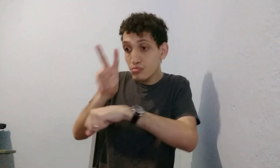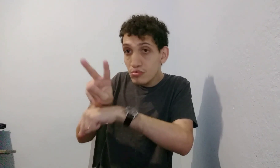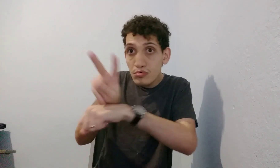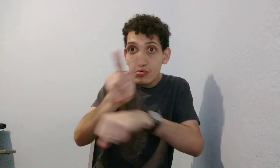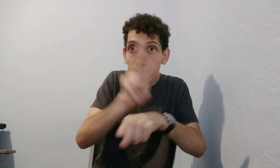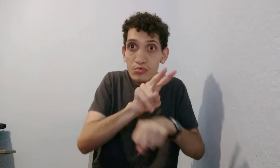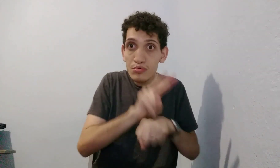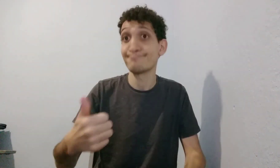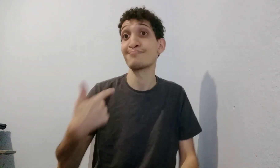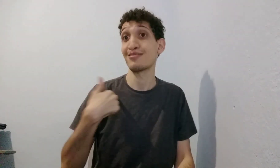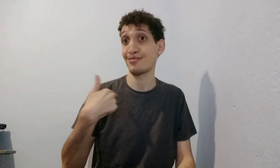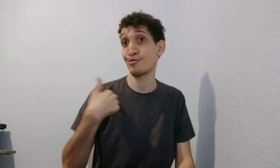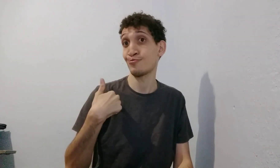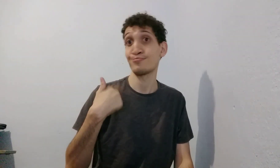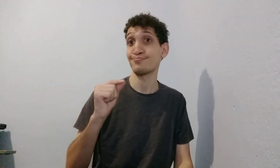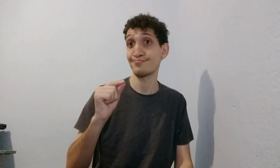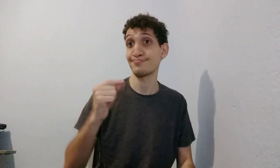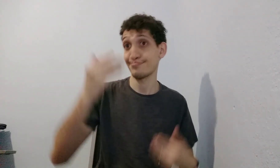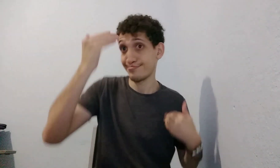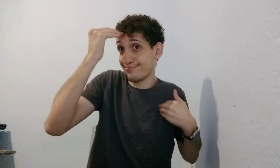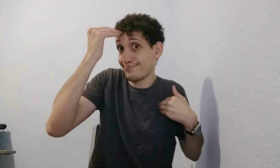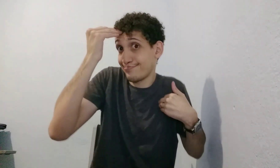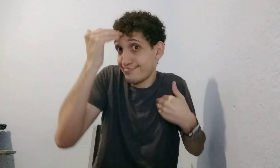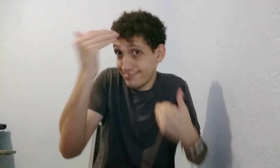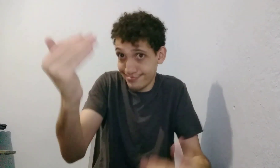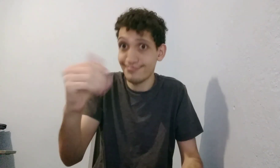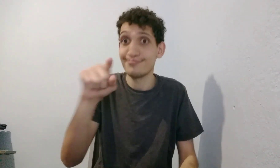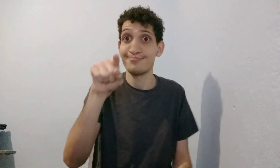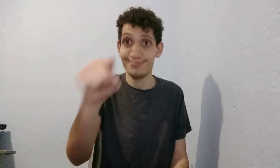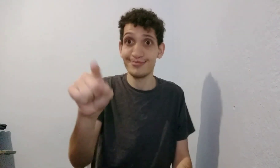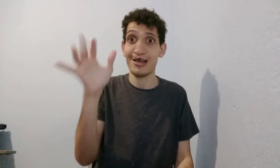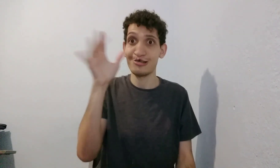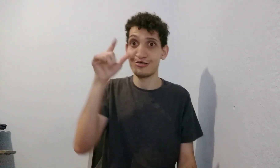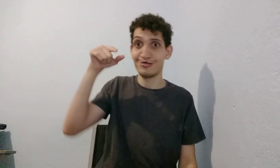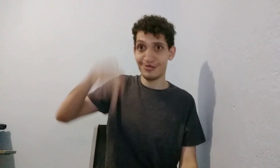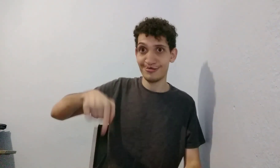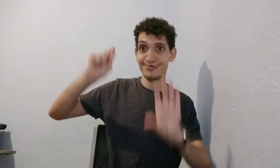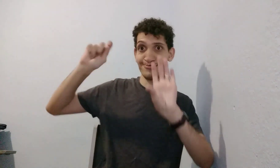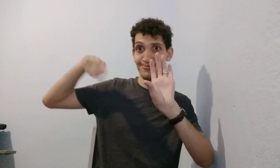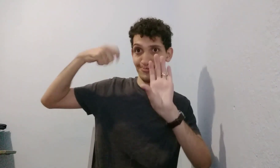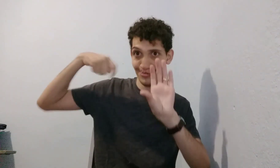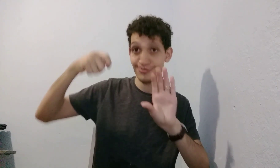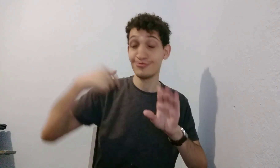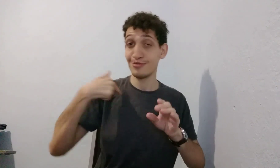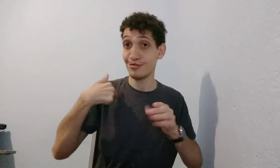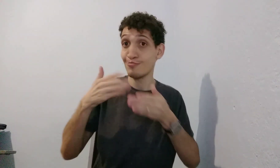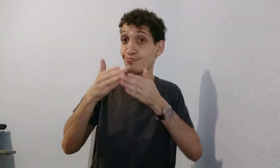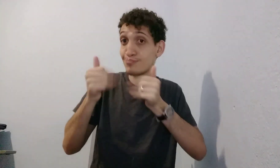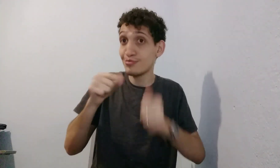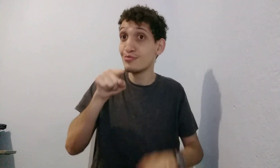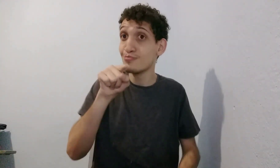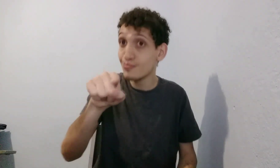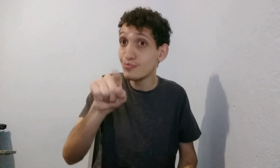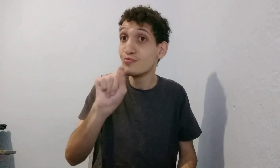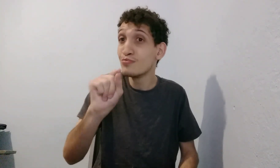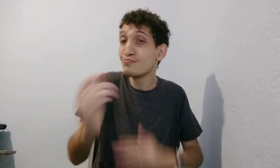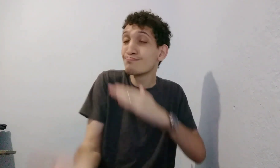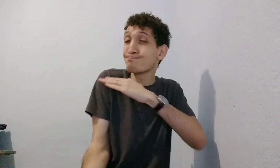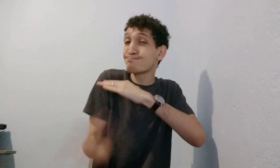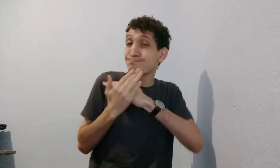Nós devemos ter cuidado e arinho com ela, né? Então, eu quero agradecer por você ter assistido esse meu vídeo. Eu quero pedir